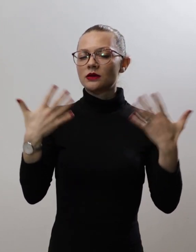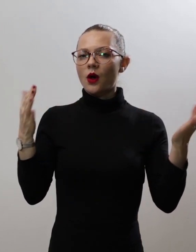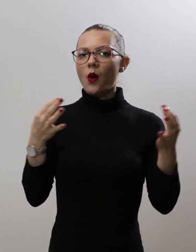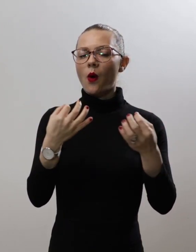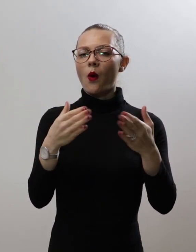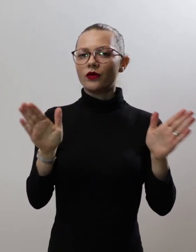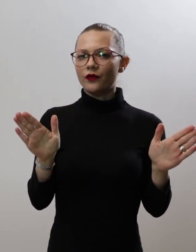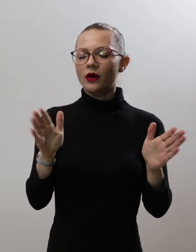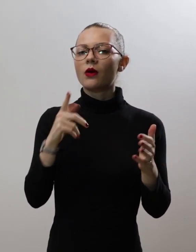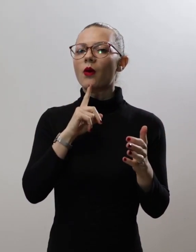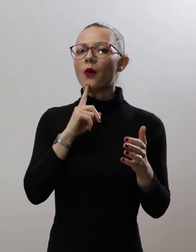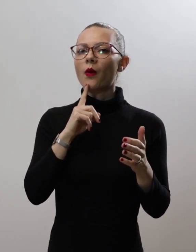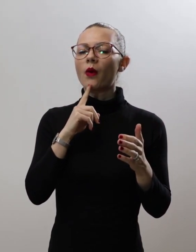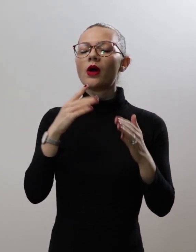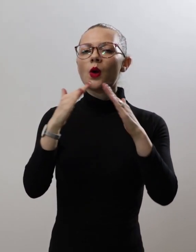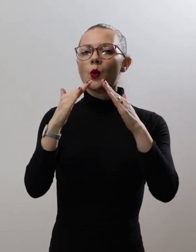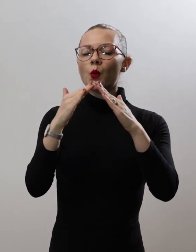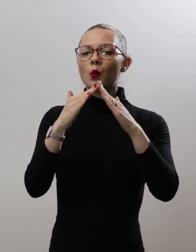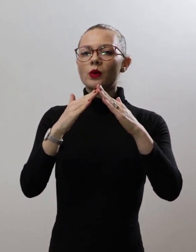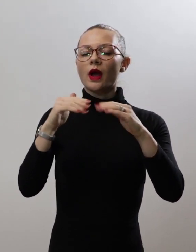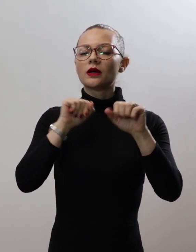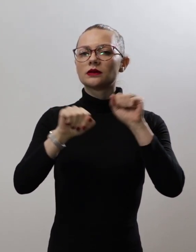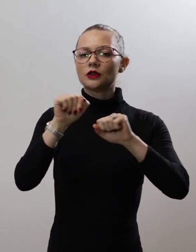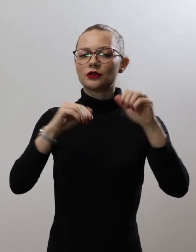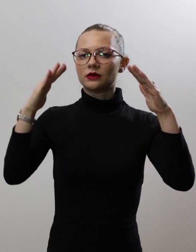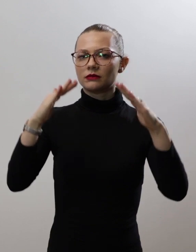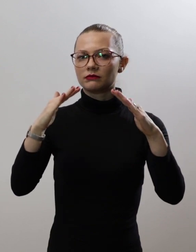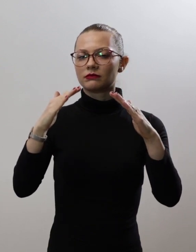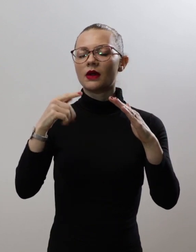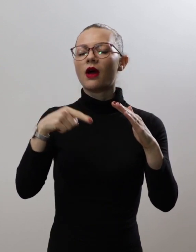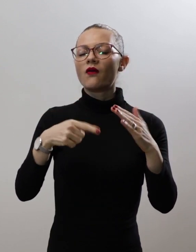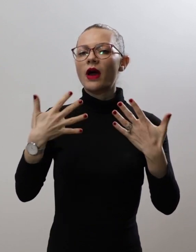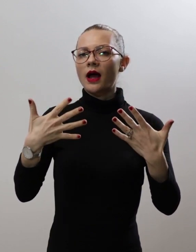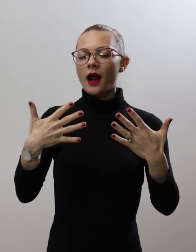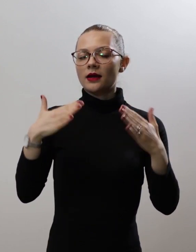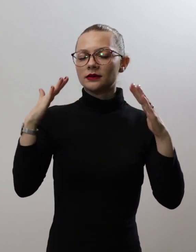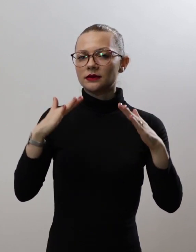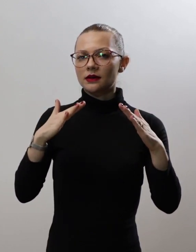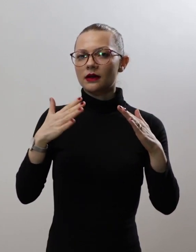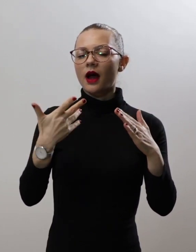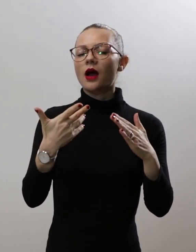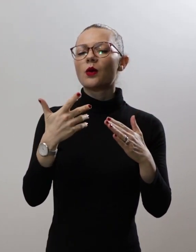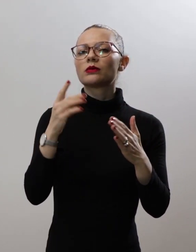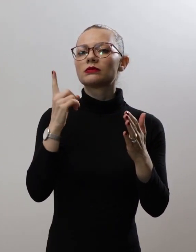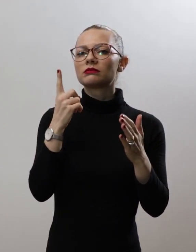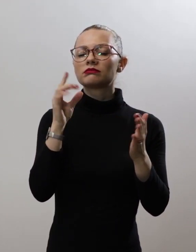поставени врз покривот на куќата. Ваквата поставеност на рацете е символ на цврстата